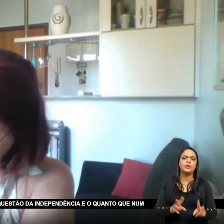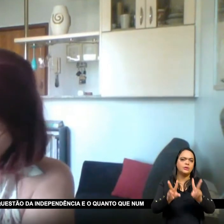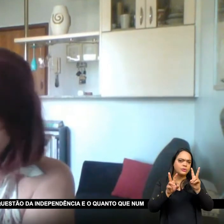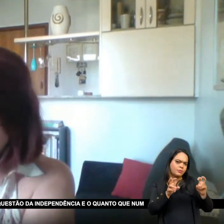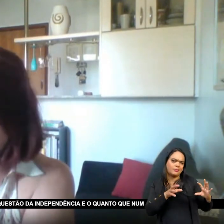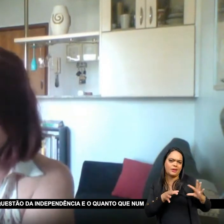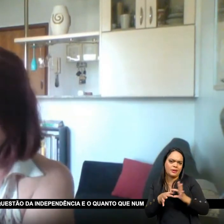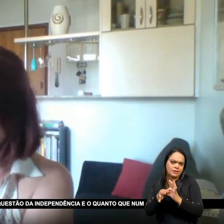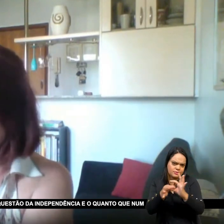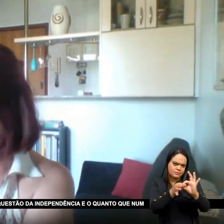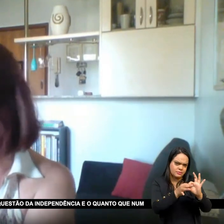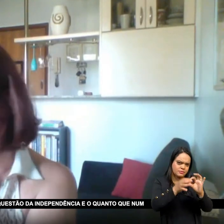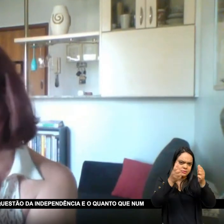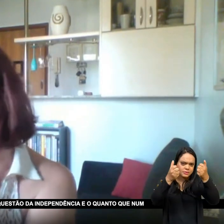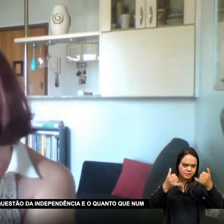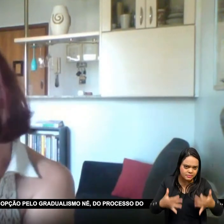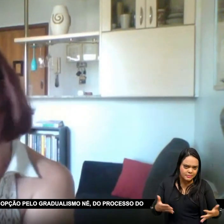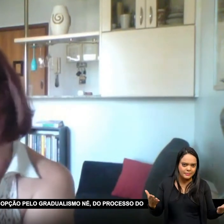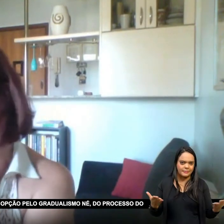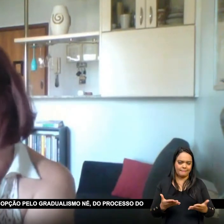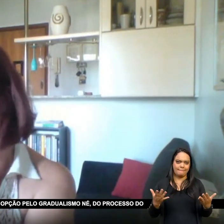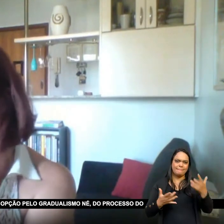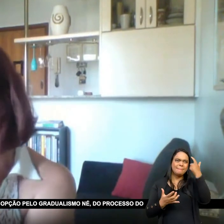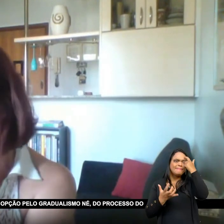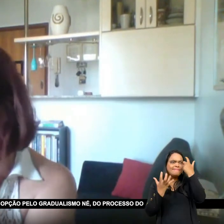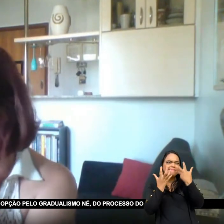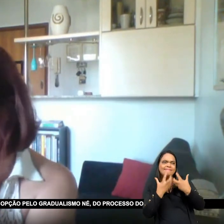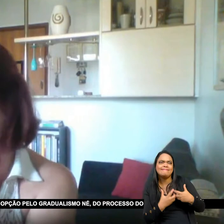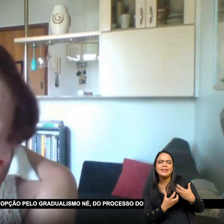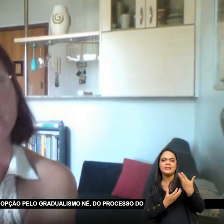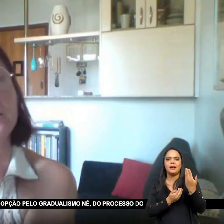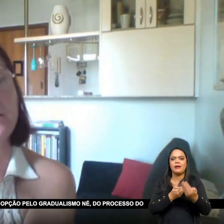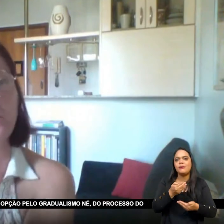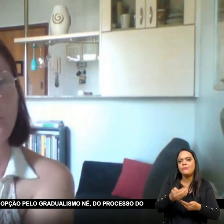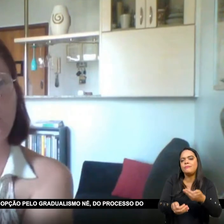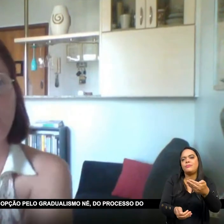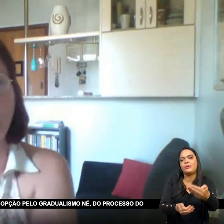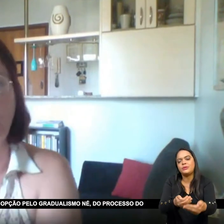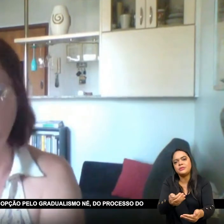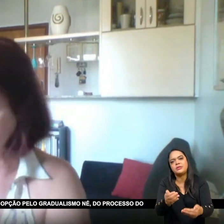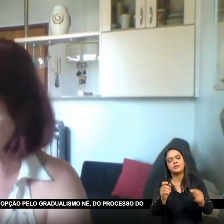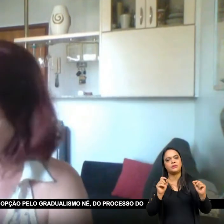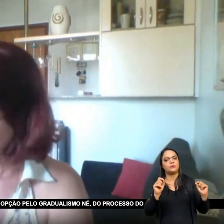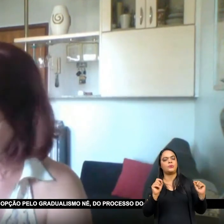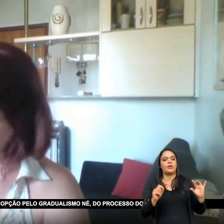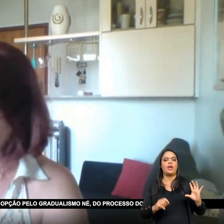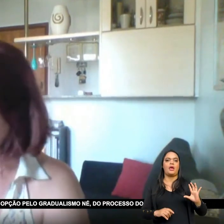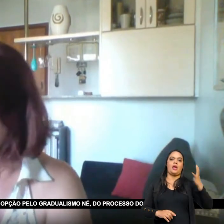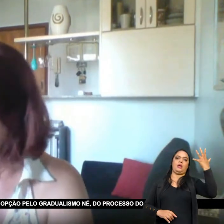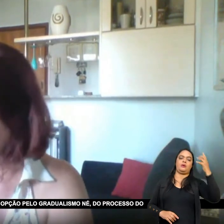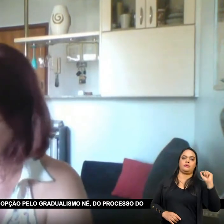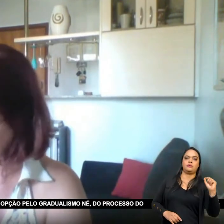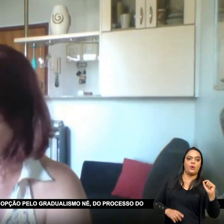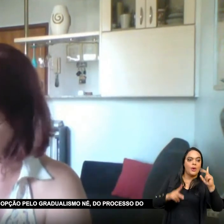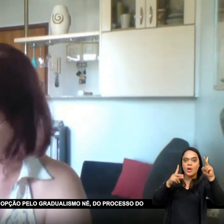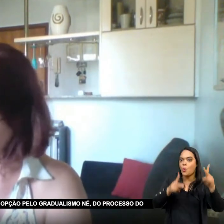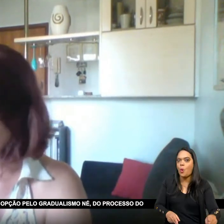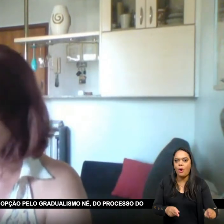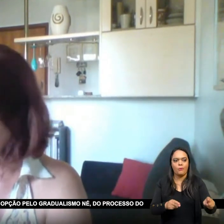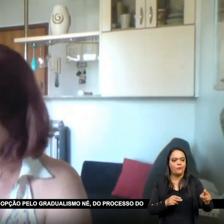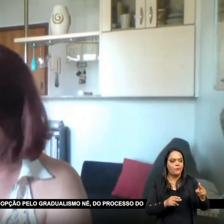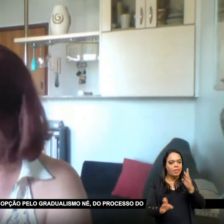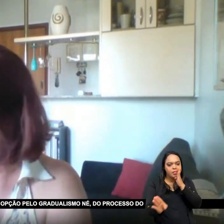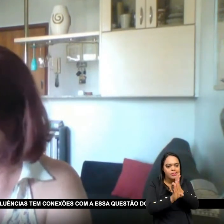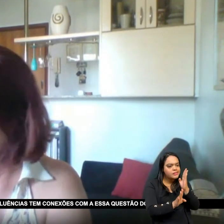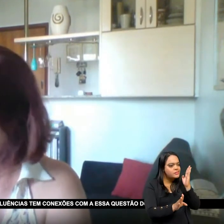E o quanto Que num projeto De independência E no projeto Abolicionista A opção Pelo gradualismo